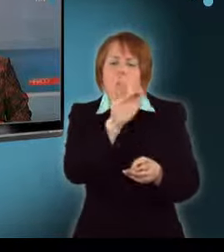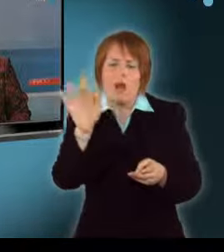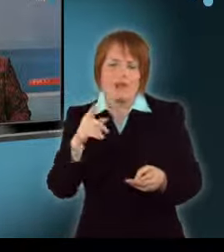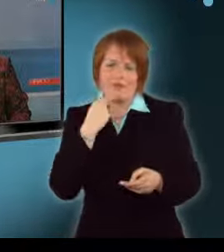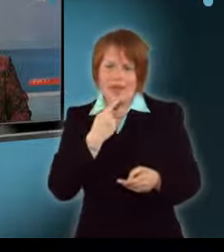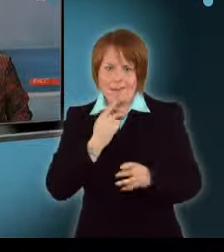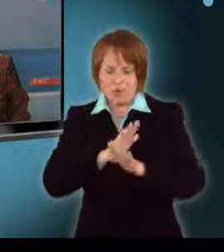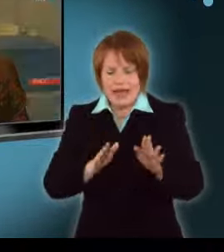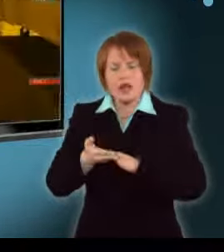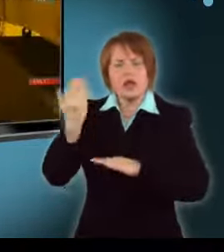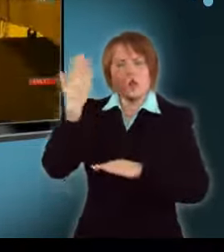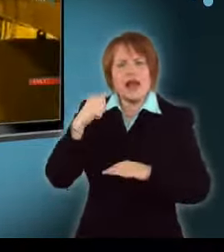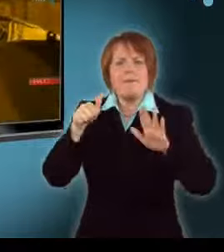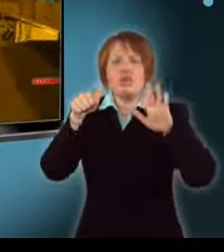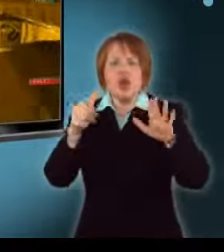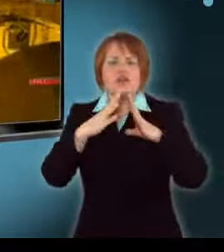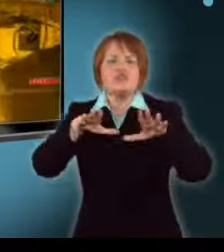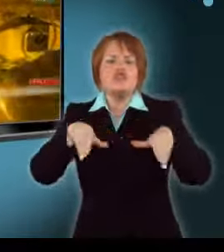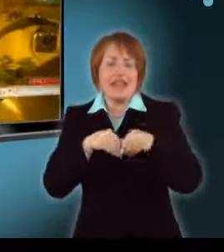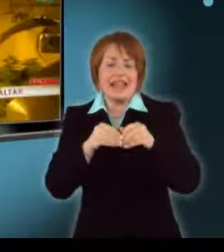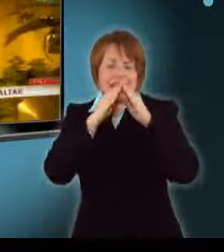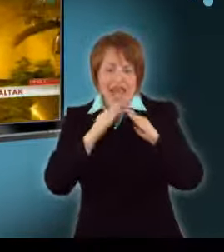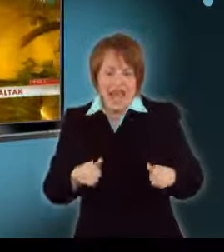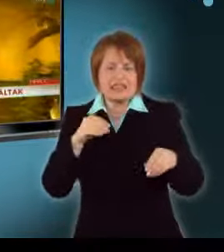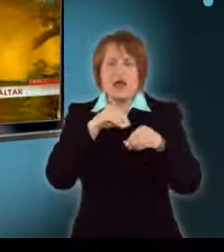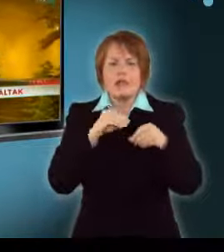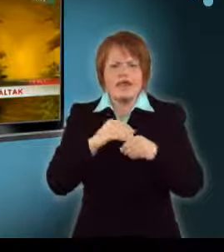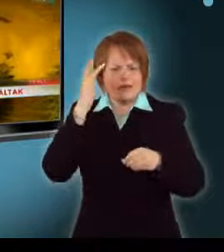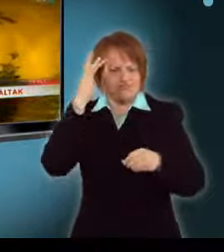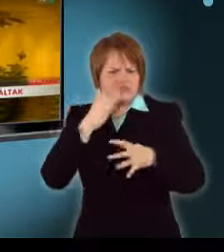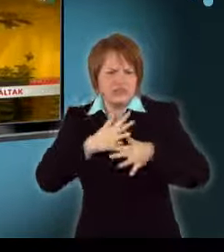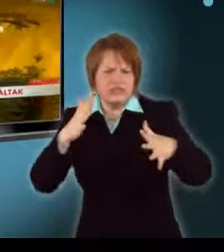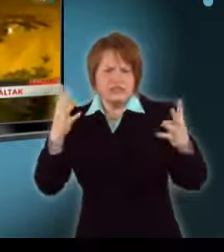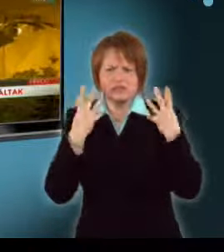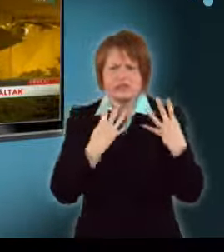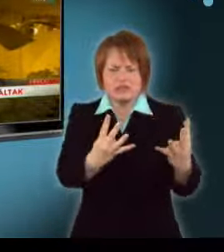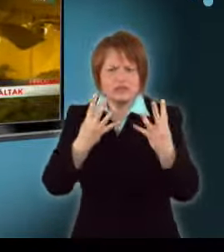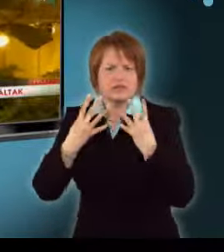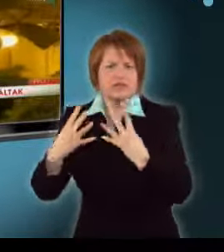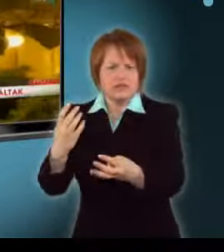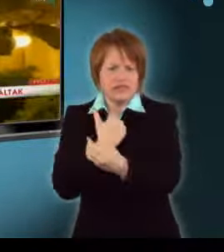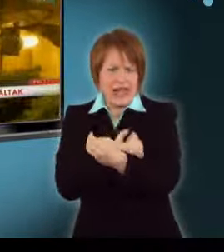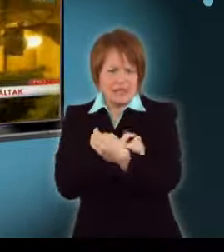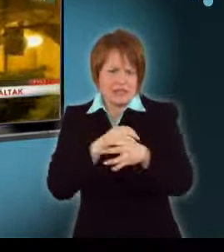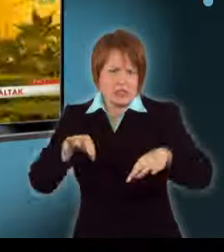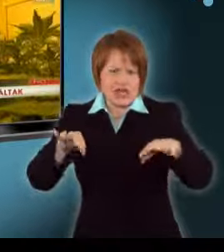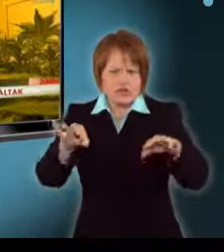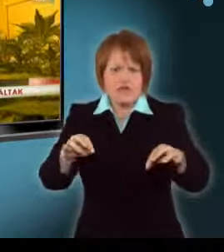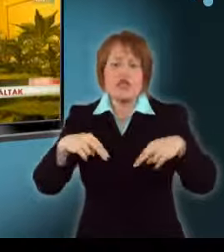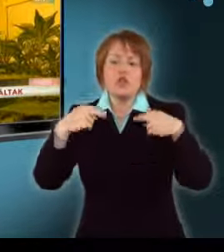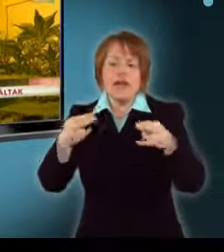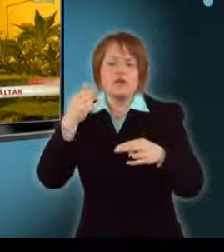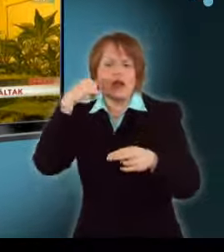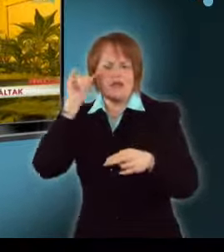hol. Korábban hat családiházban találtak üzemi méretű ültetvényeket a nyomozók a fővárosban, ezután kapták a